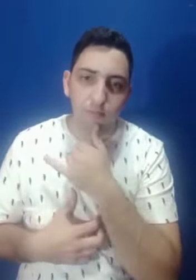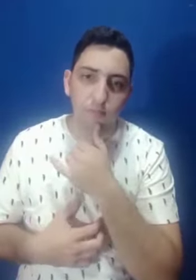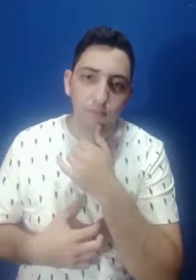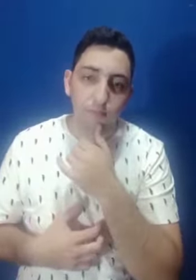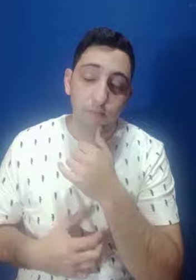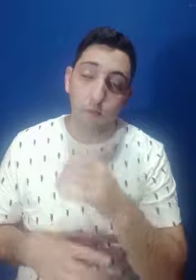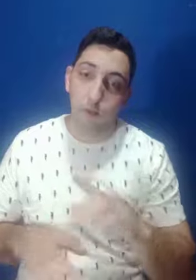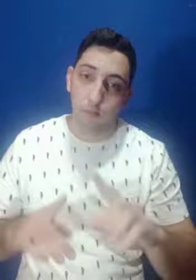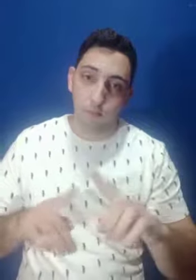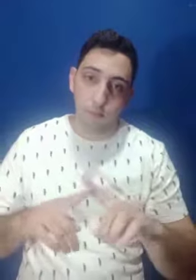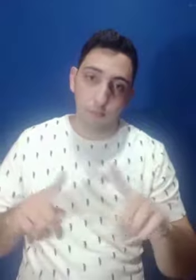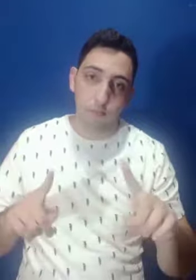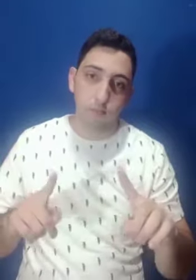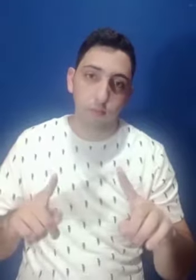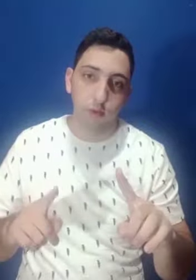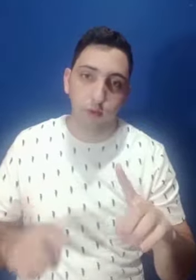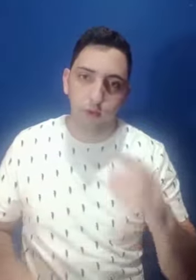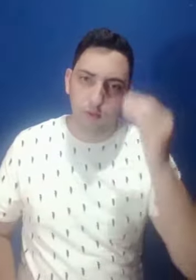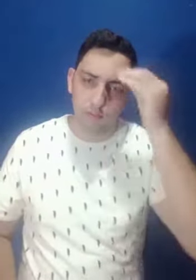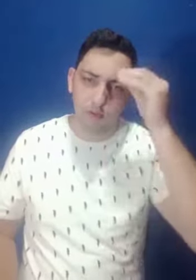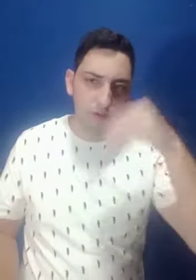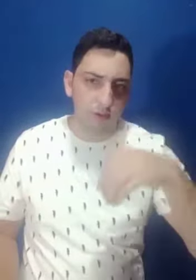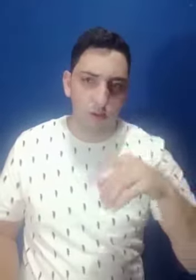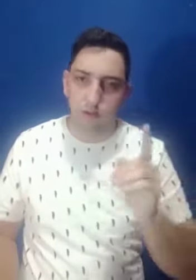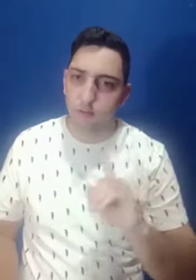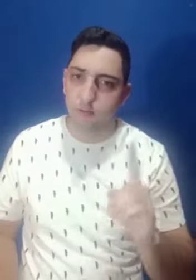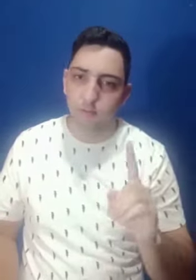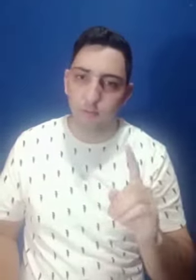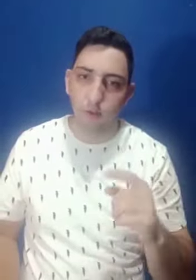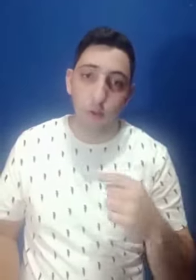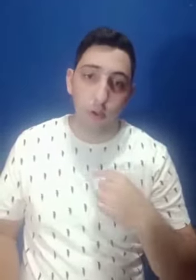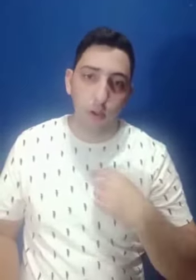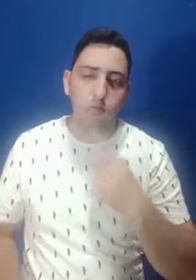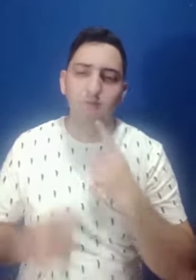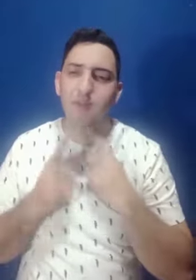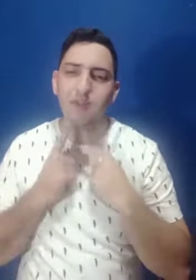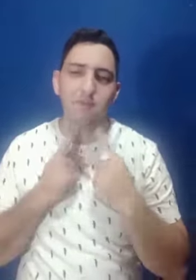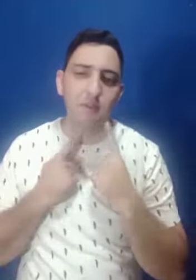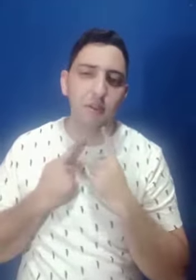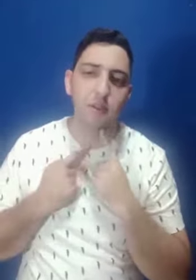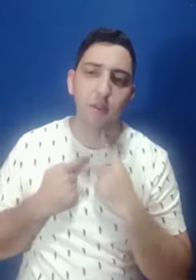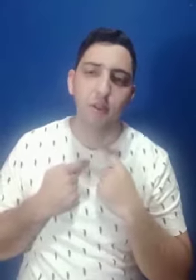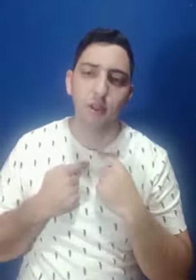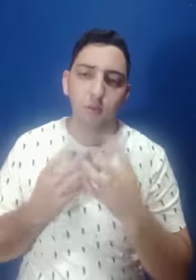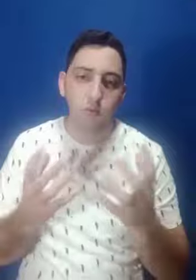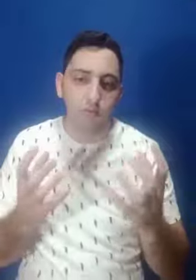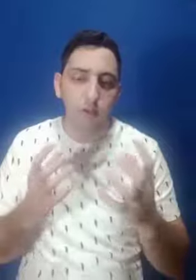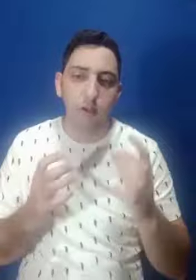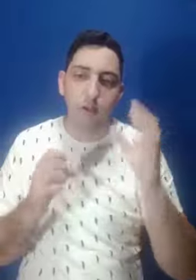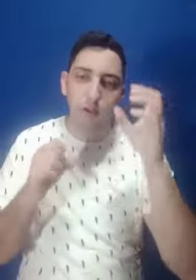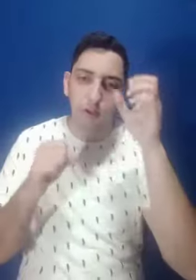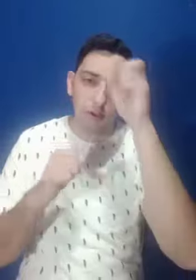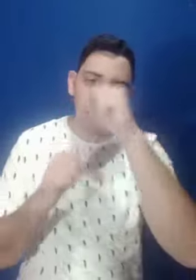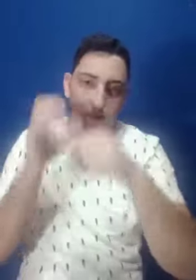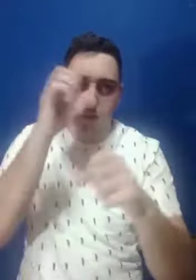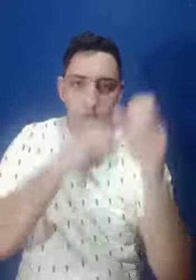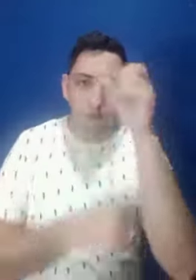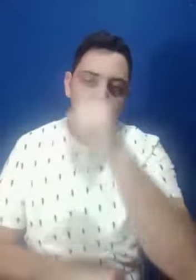E com isso eu fiquei triste. Mas eu não desisti. Eu tinha o desejo